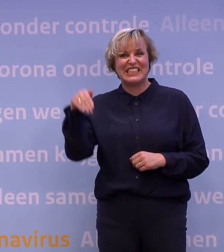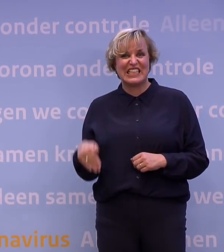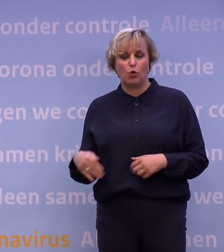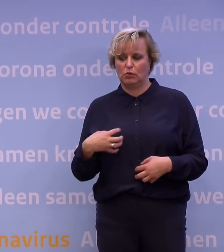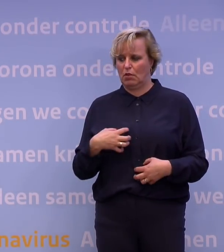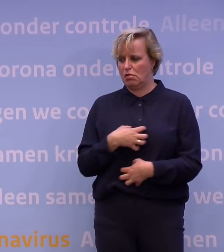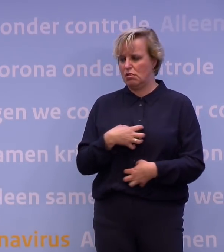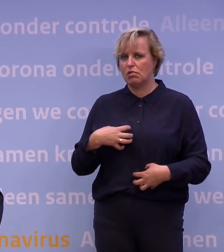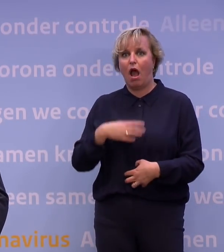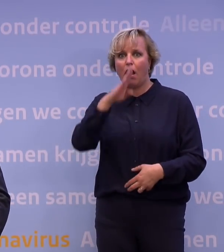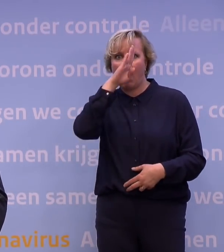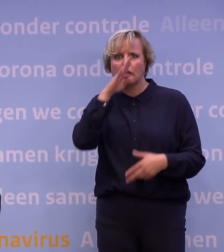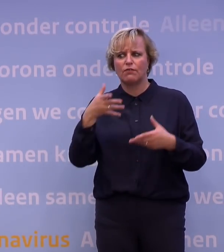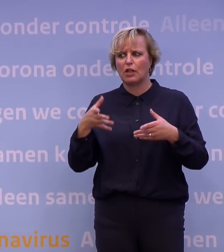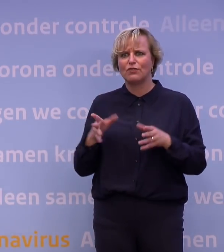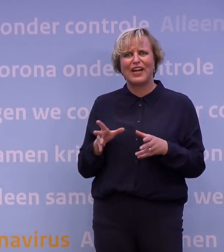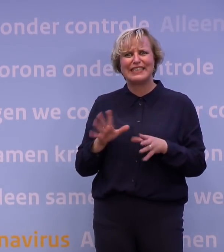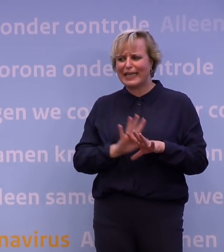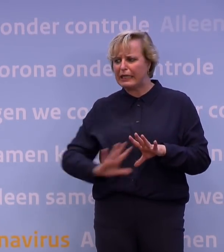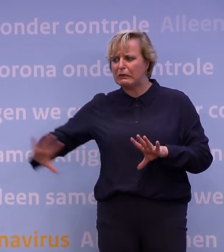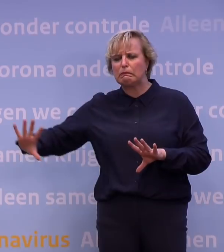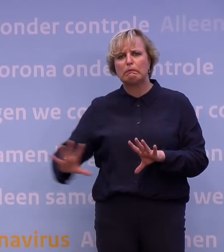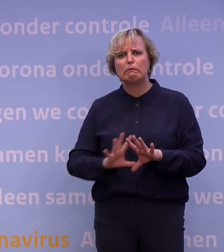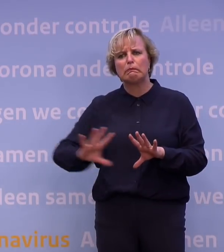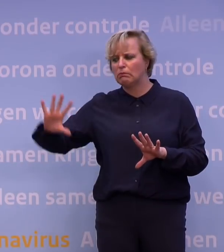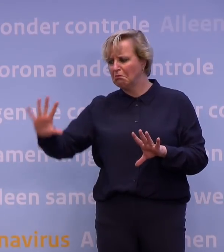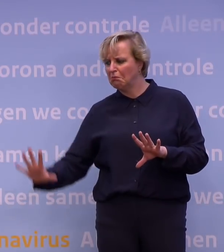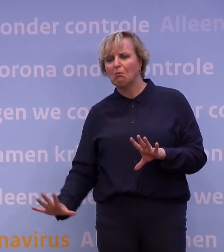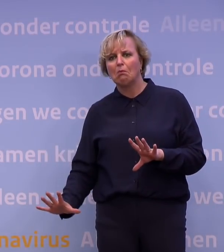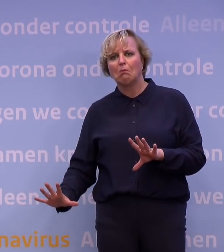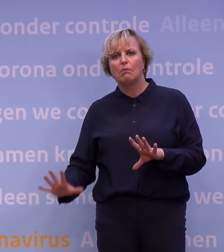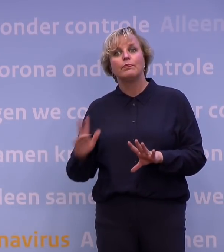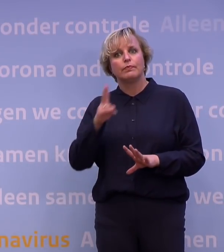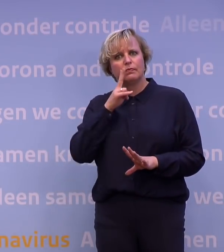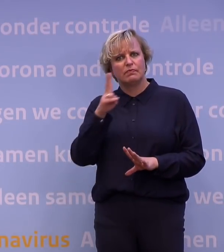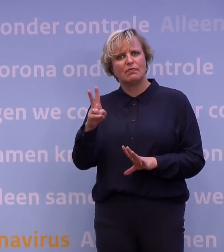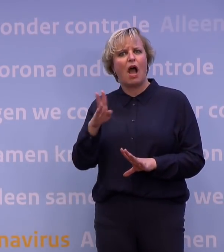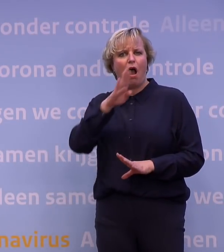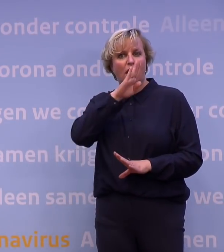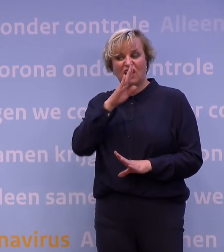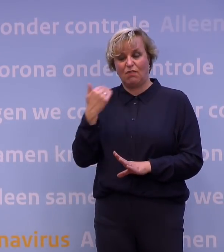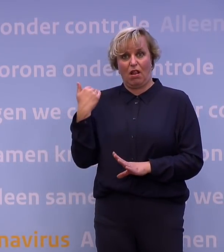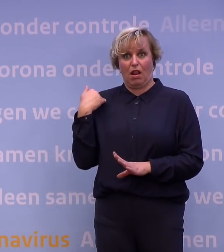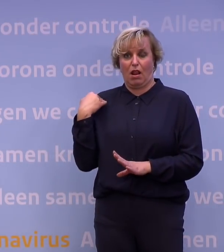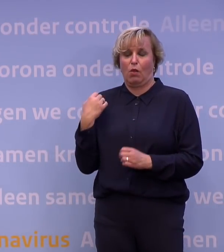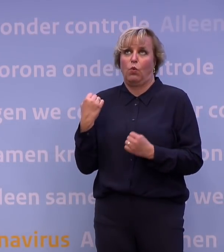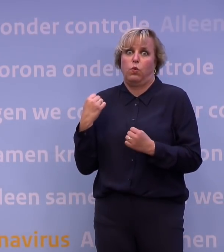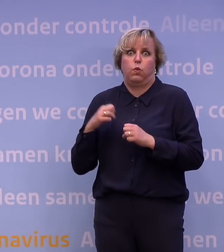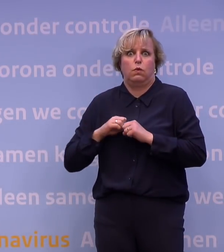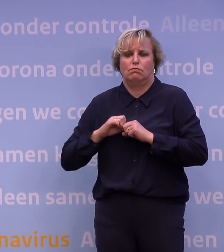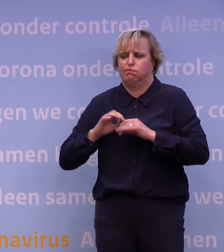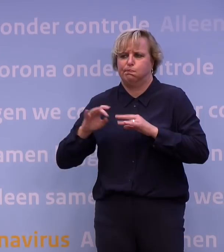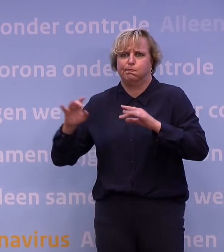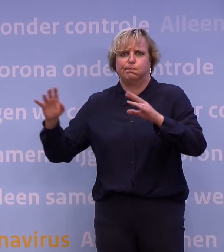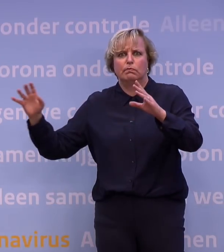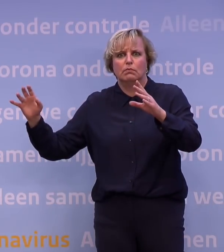carnavalverenigingen, met regio's. Moet u niet gewoon nu al zeggen, ook gezien de haard die carnaval dit jaar was, dat gaat gewoon